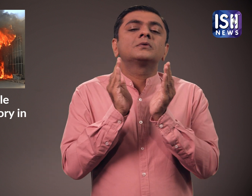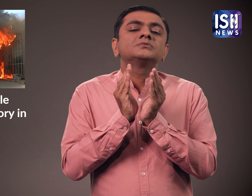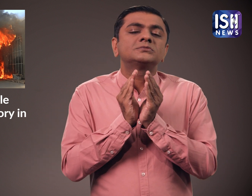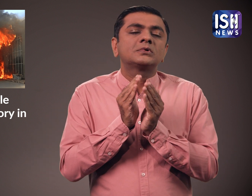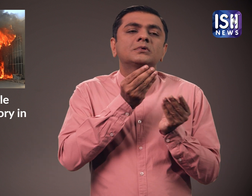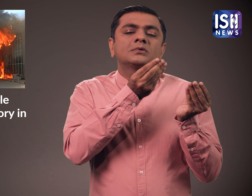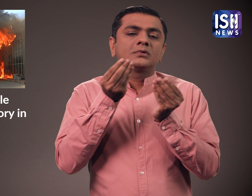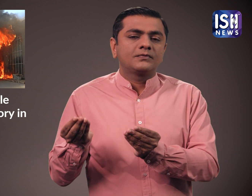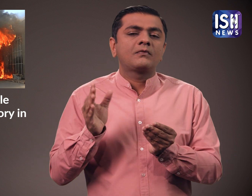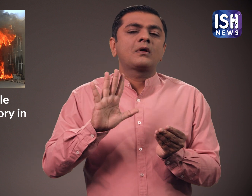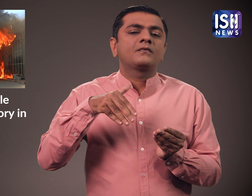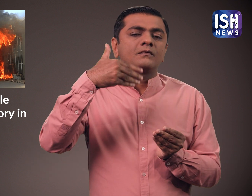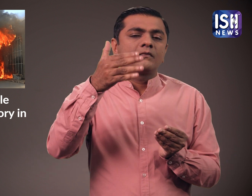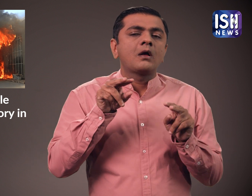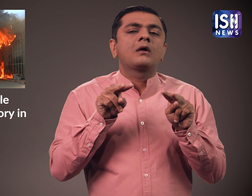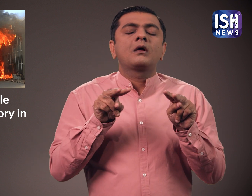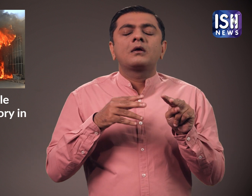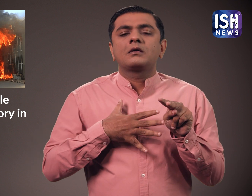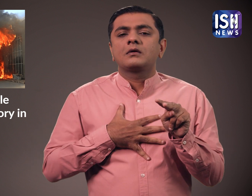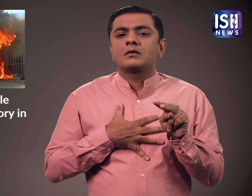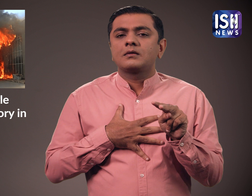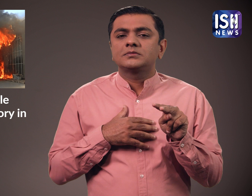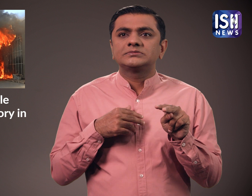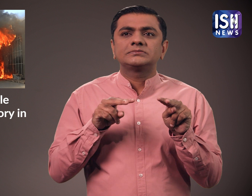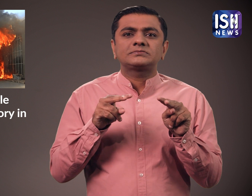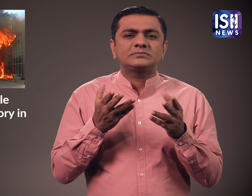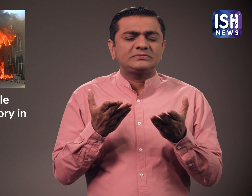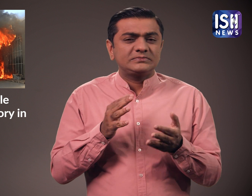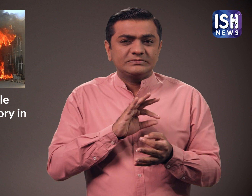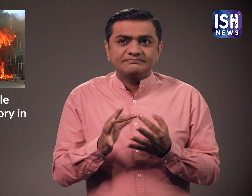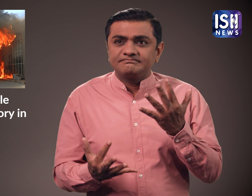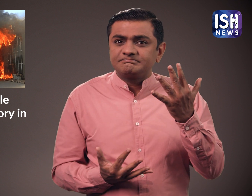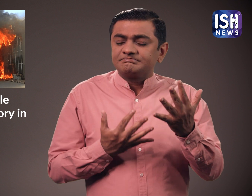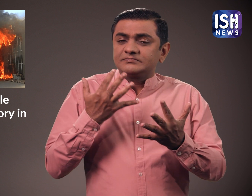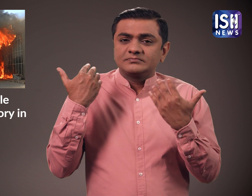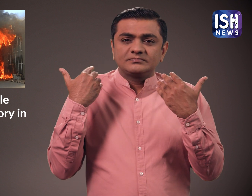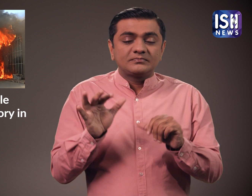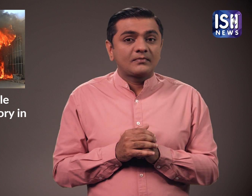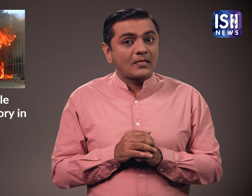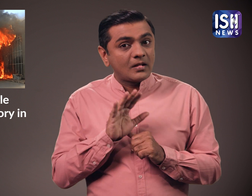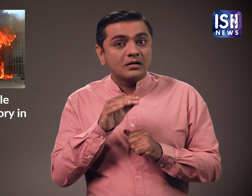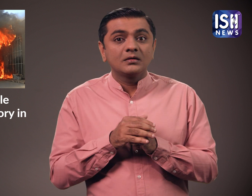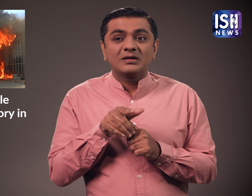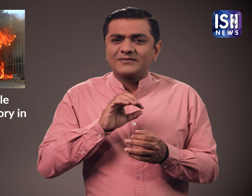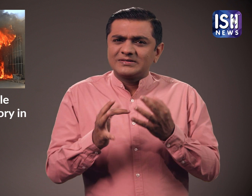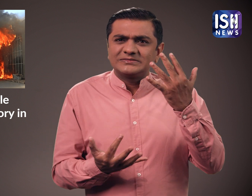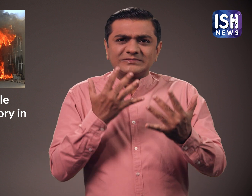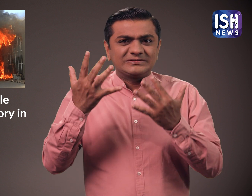कारखाना बीमा द्वारा कवर किया गया था और कंपनी राशी को दावा कर पाएगी। मुक्य शेट